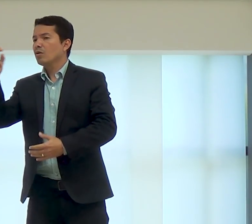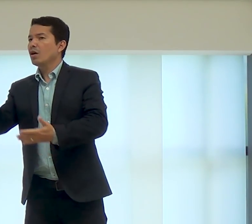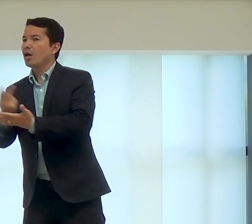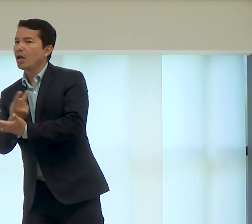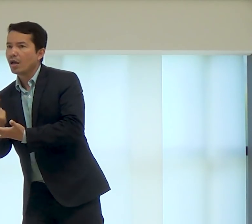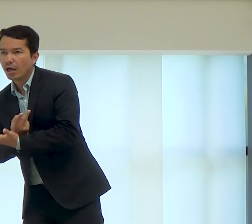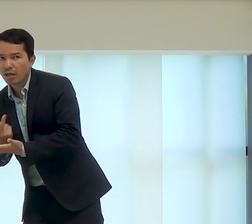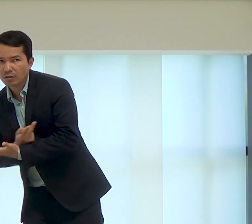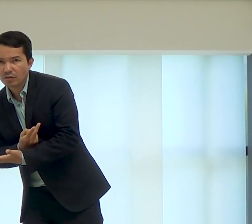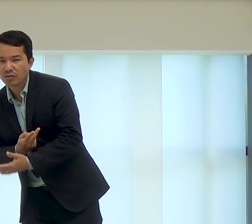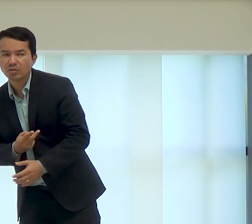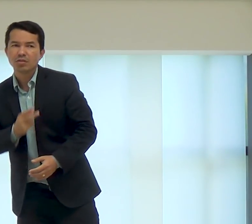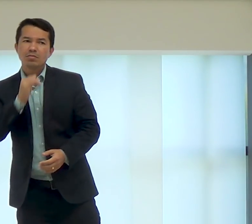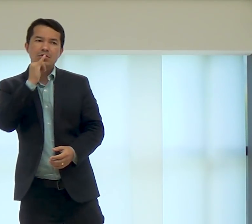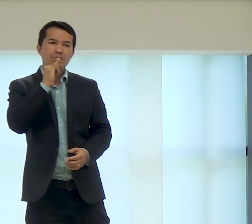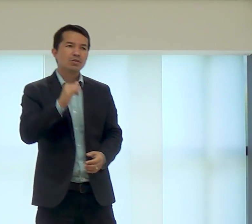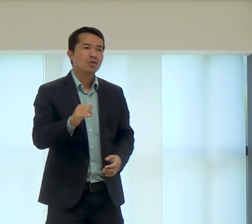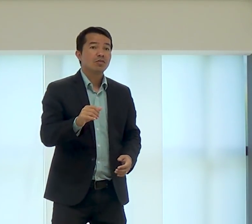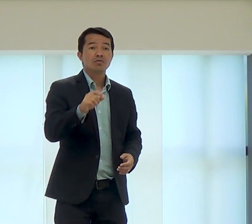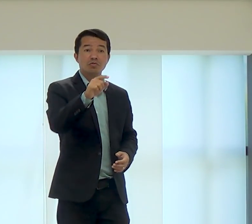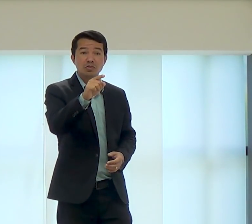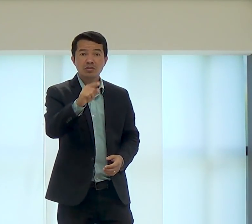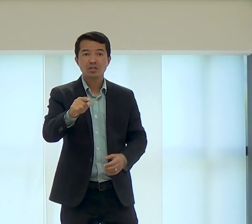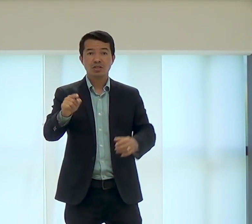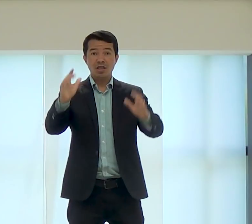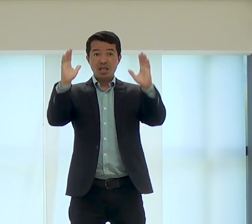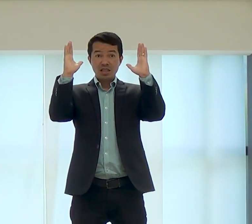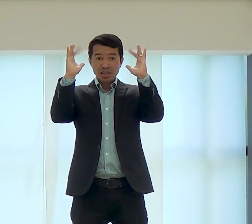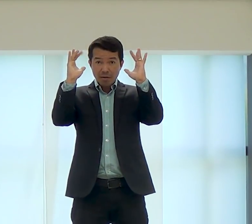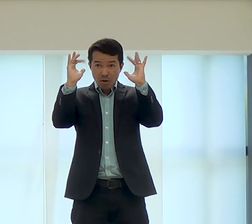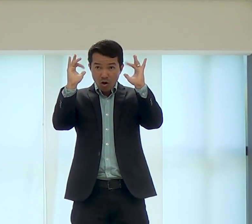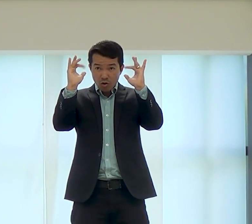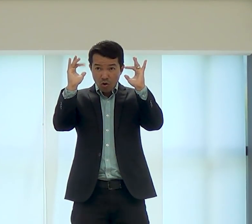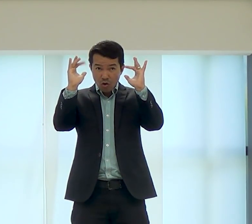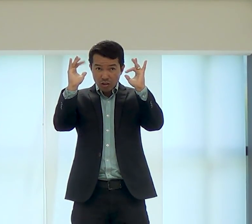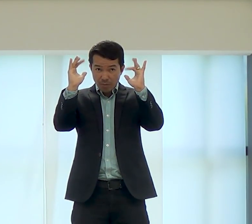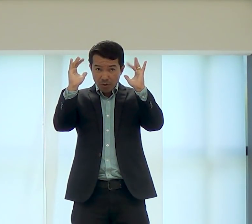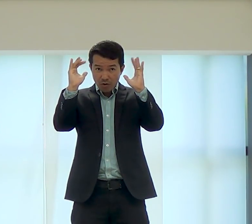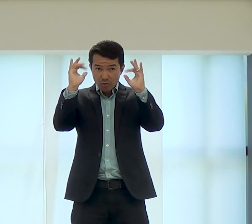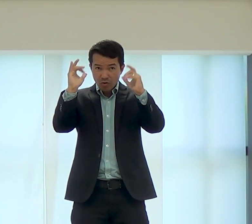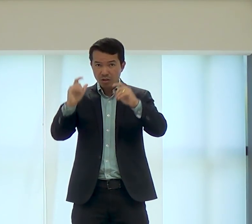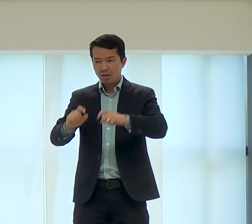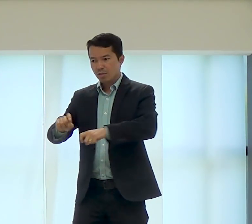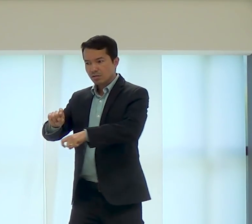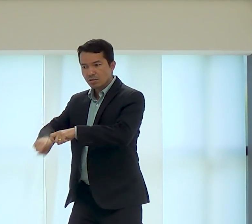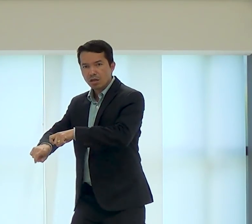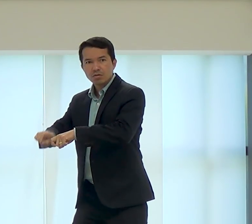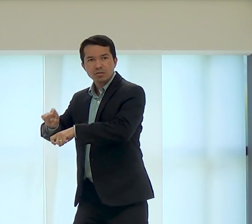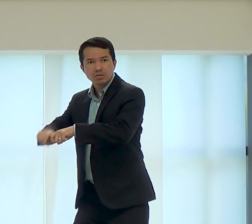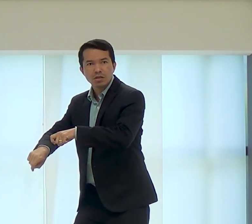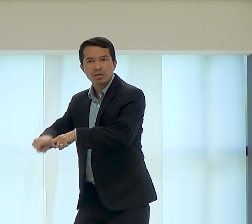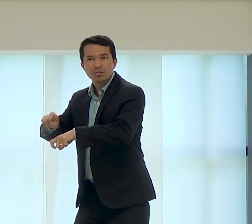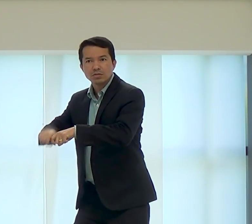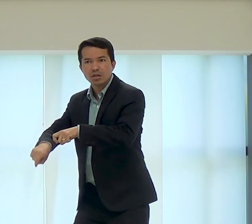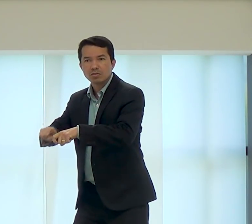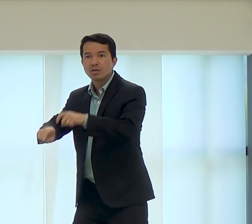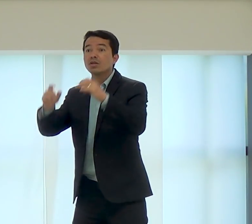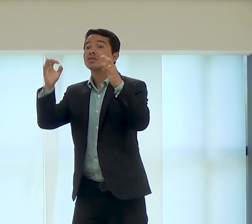outro teste, se é certo ou errado. Por exemplo, namoro, quando namorado, e ter a